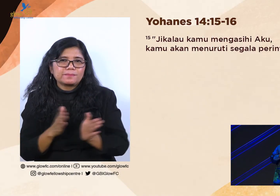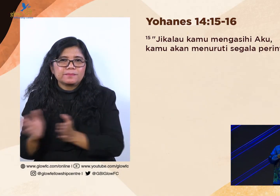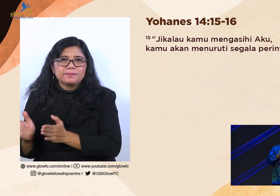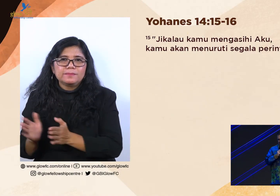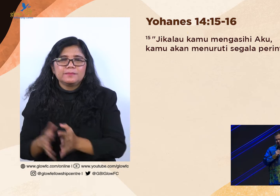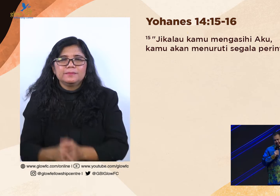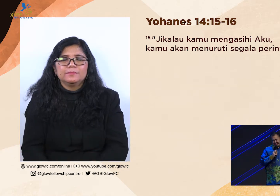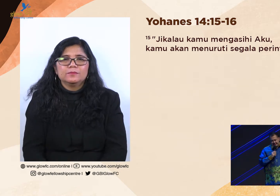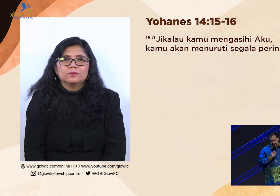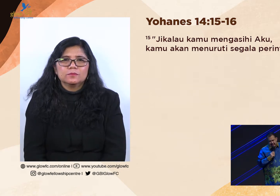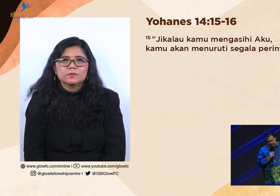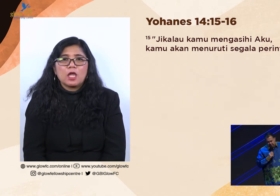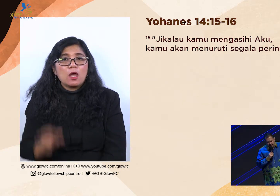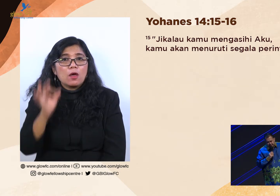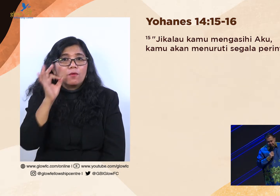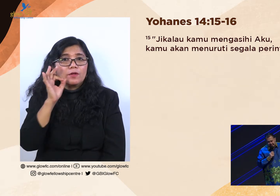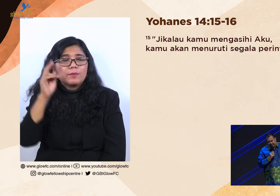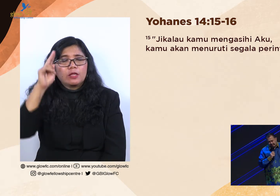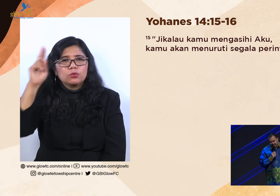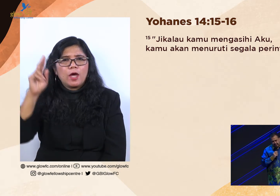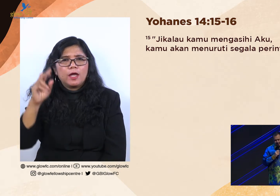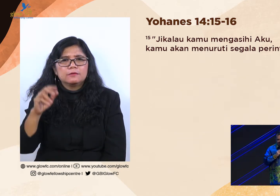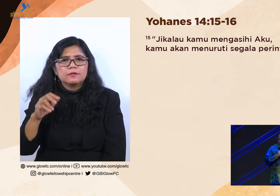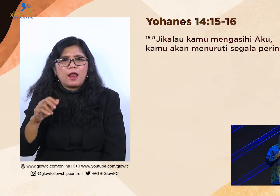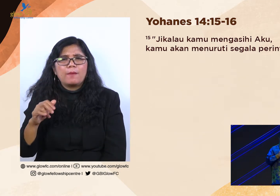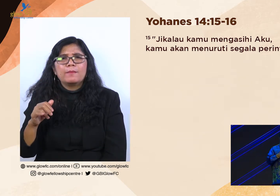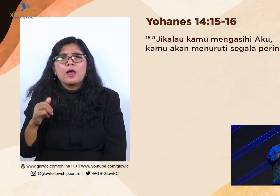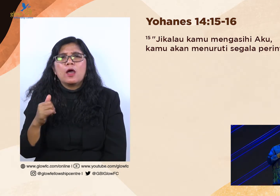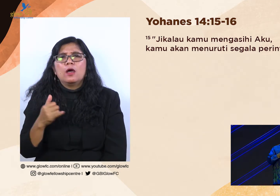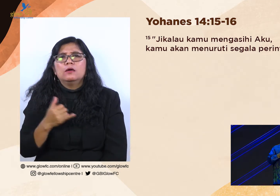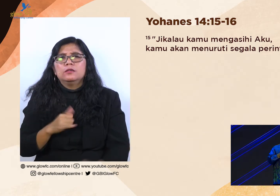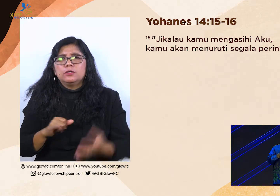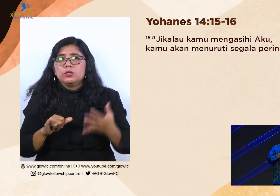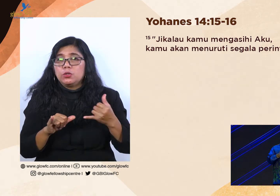Firman Tuhan bilang begini. Yohannes 14, 15-16.